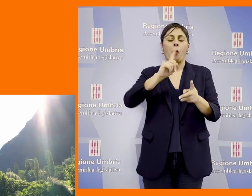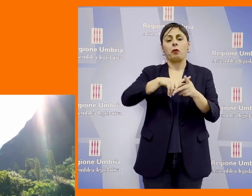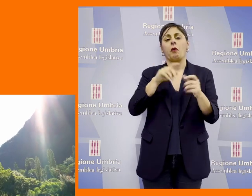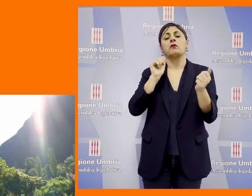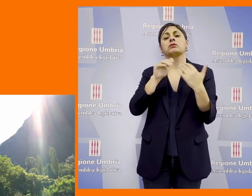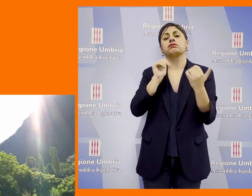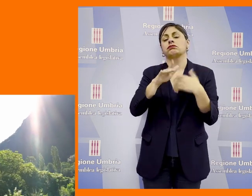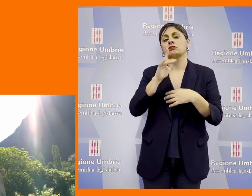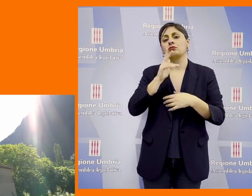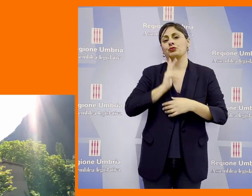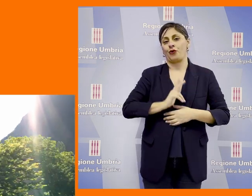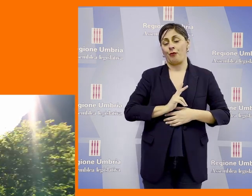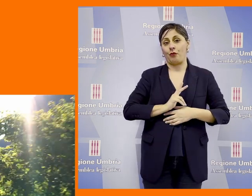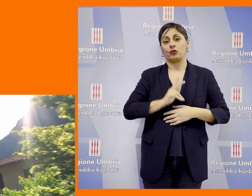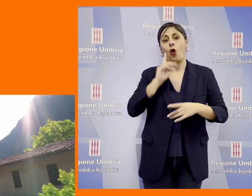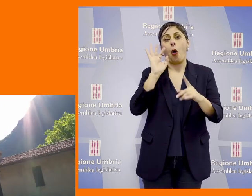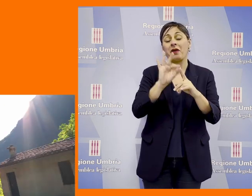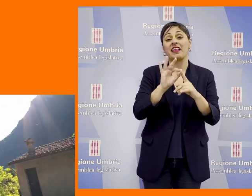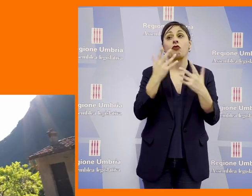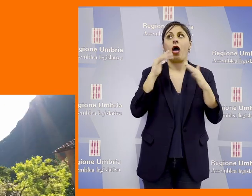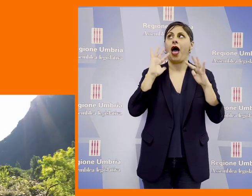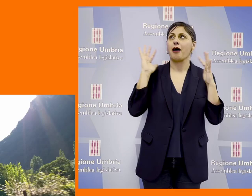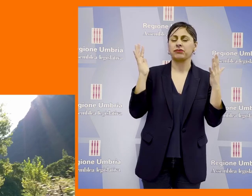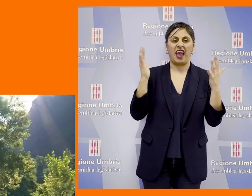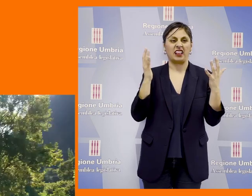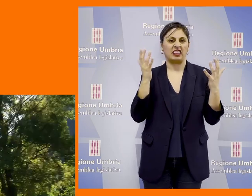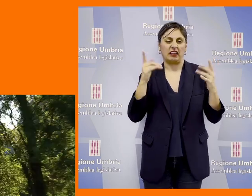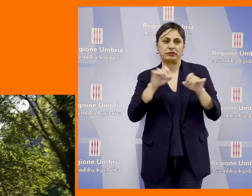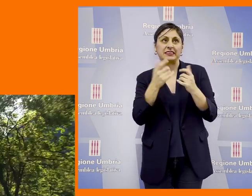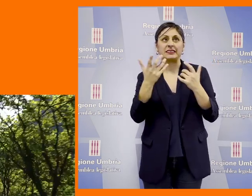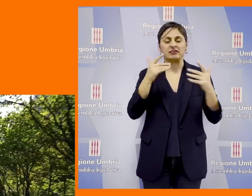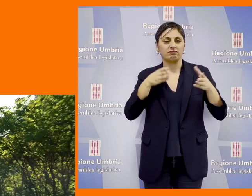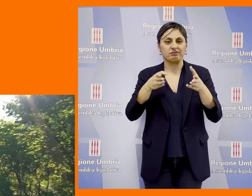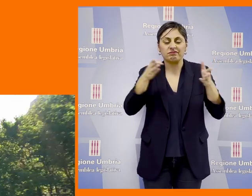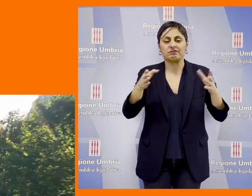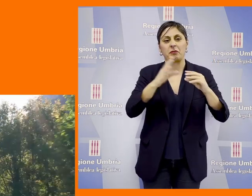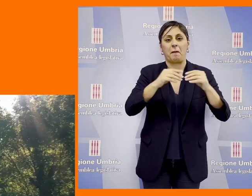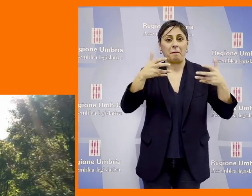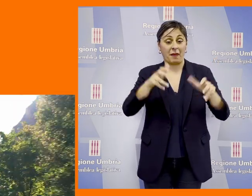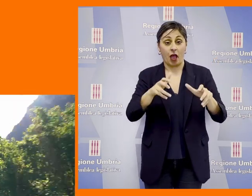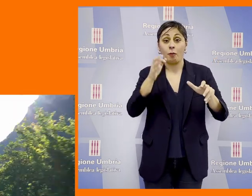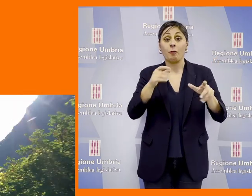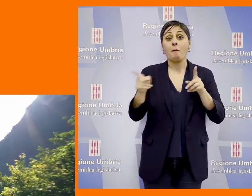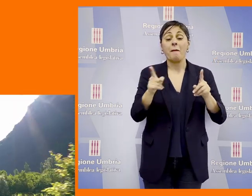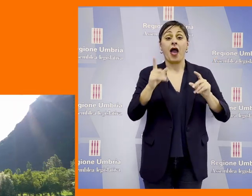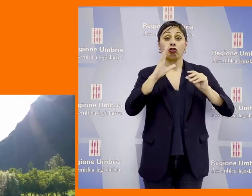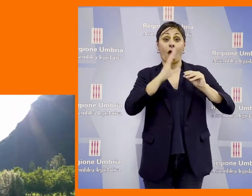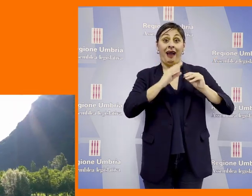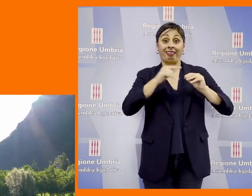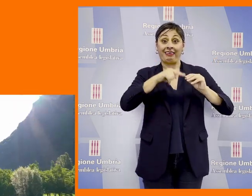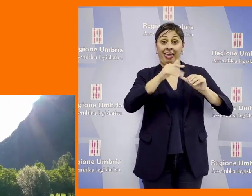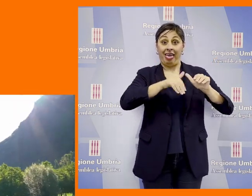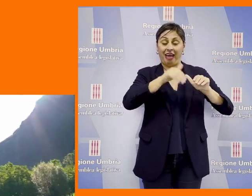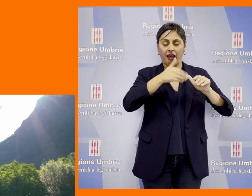e scorevolezza cercando di ridurre al minimo l'impatto ambientale e sulla viabilità durante la realizzazione di tali cantieri